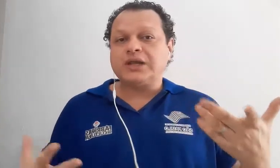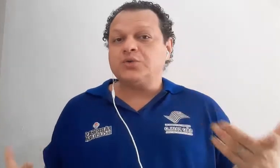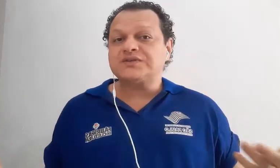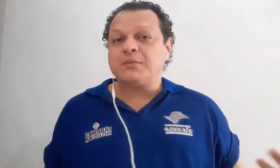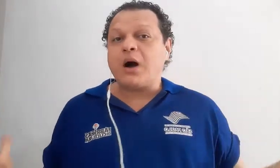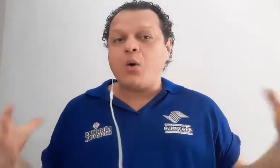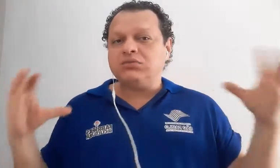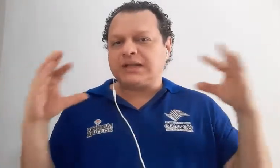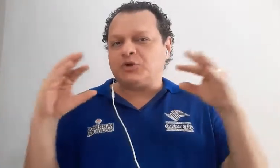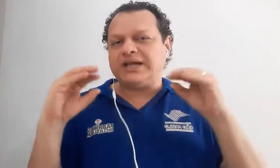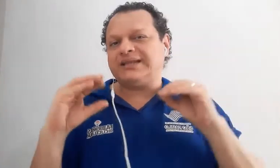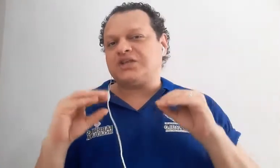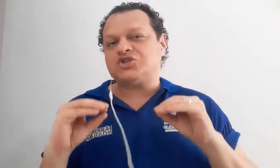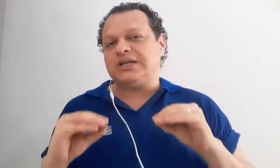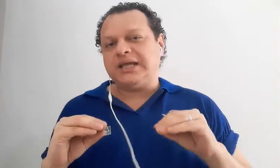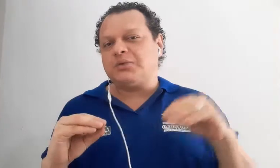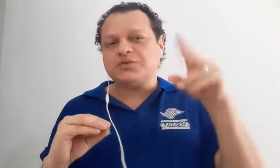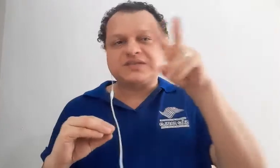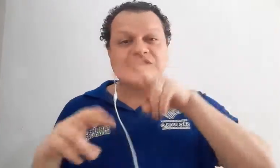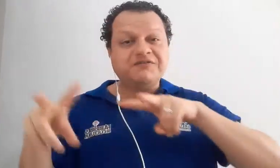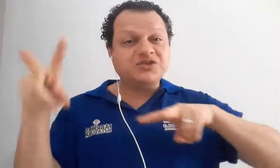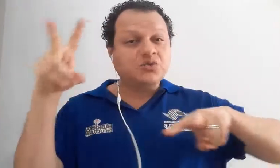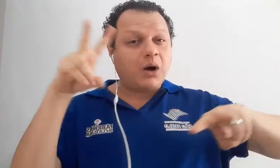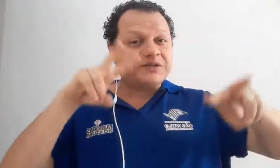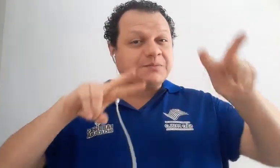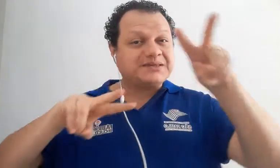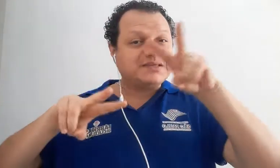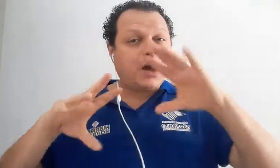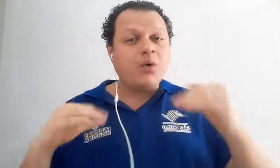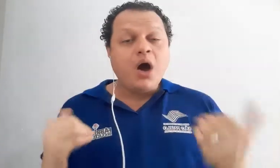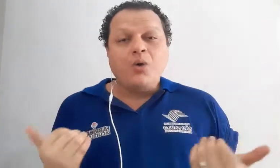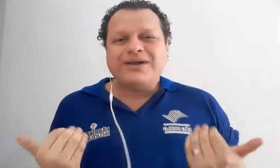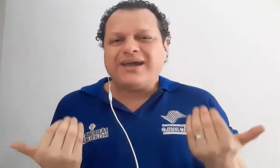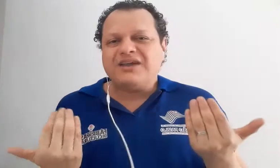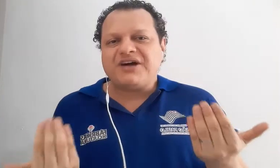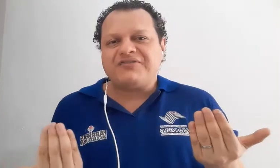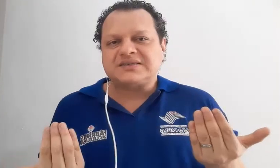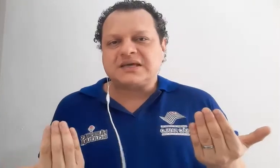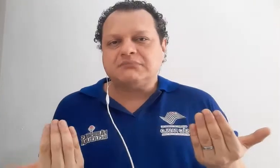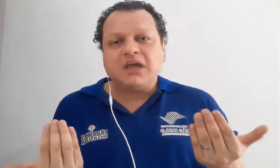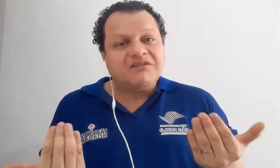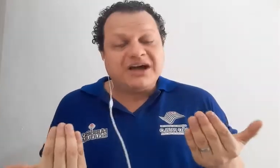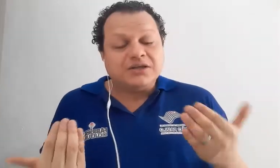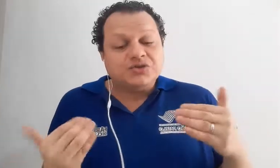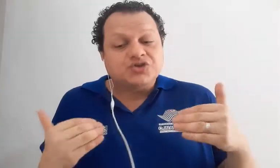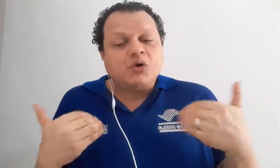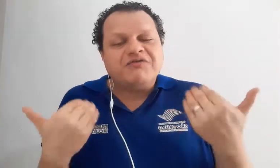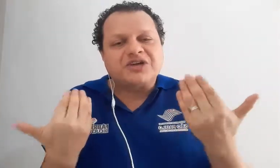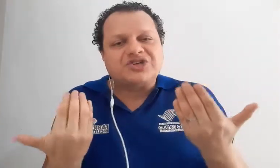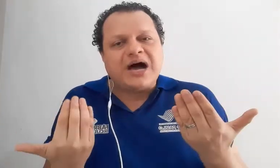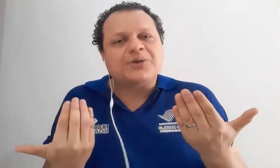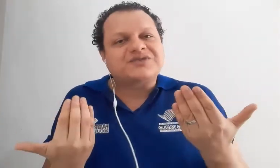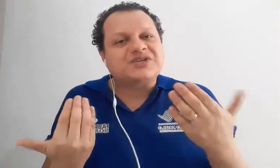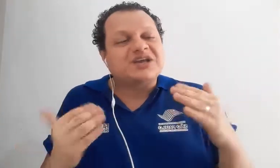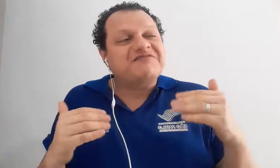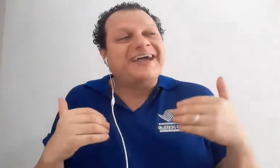usa uma outra modalidade de língua, ou seja, visual espacial, o que ele vai fazer? Ele vai solfejar, ou seja, ele vai